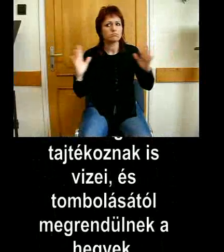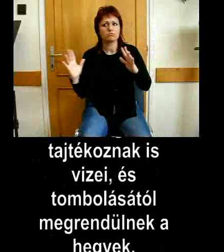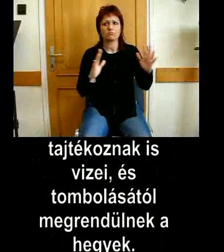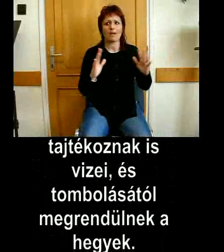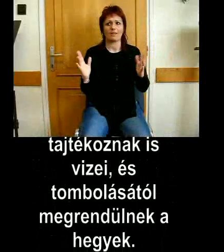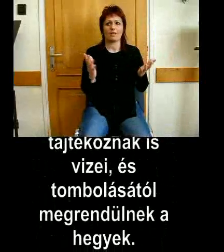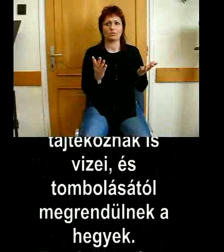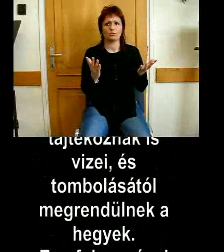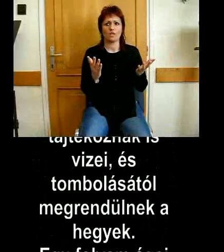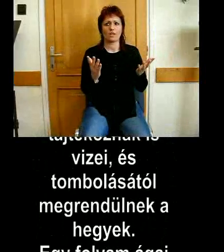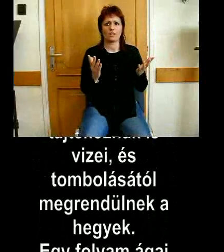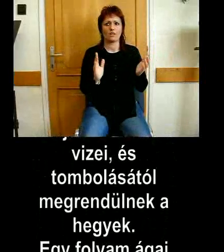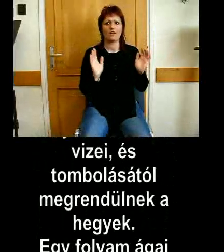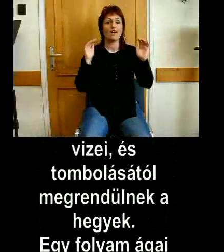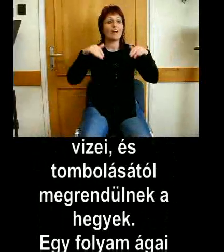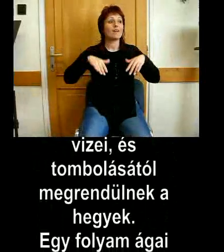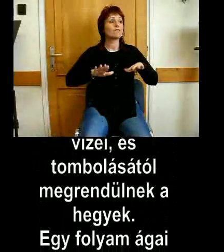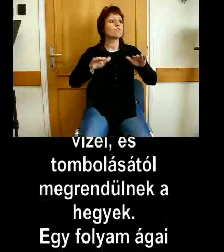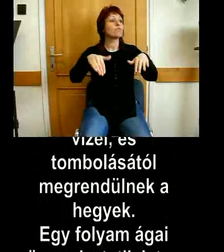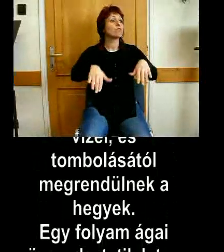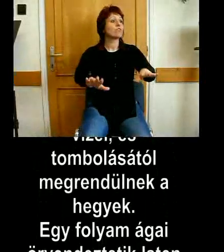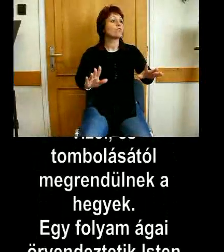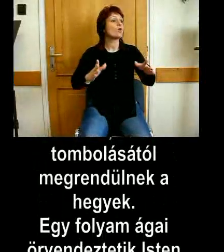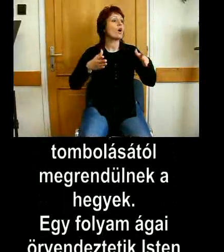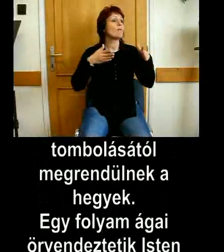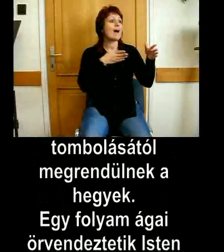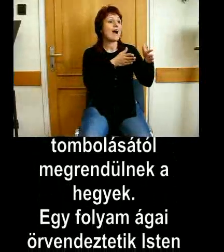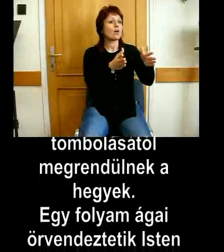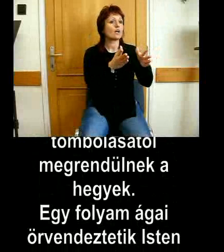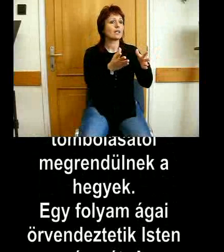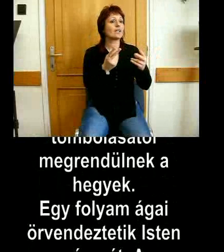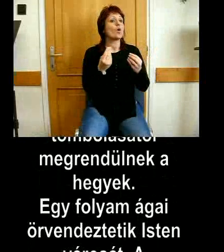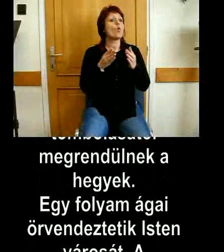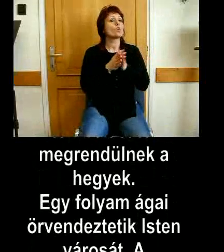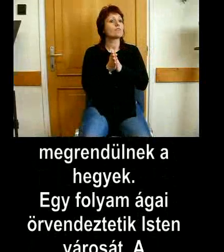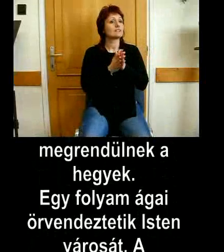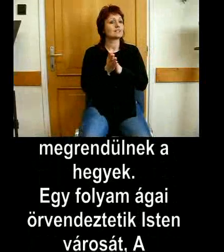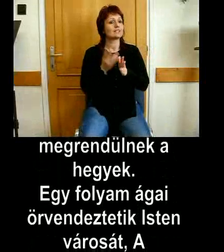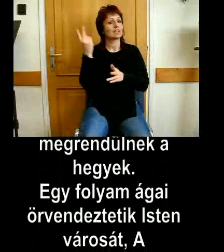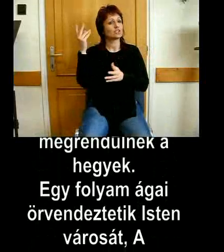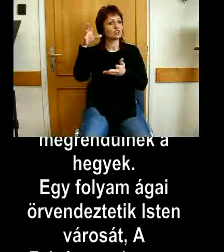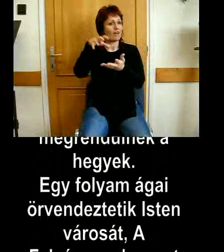Egy folyam árgai örventeztetik Isten városát, a felségesnek szent hajlékait.